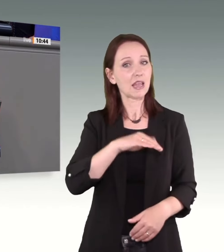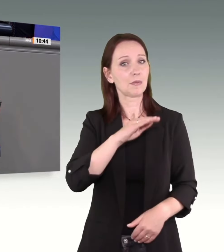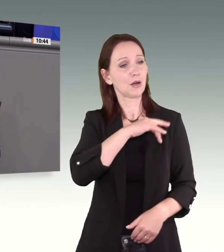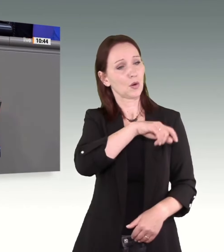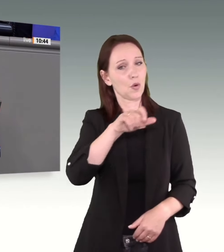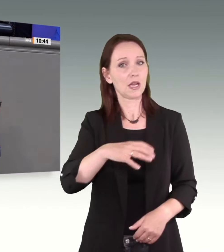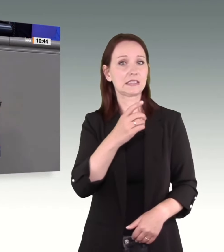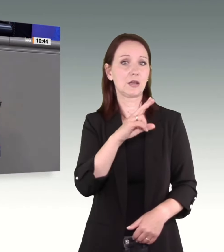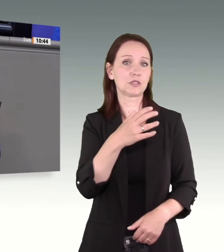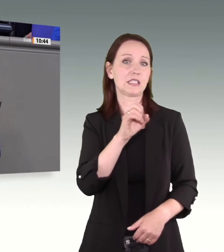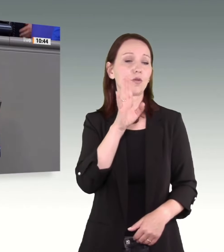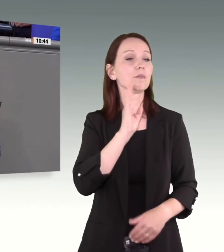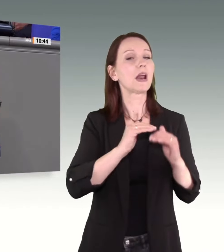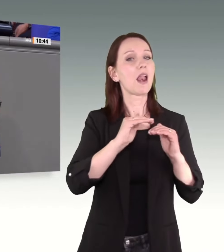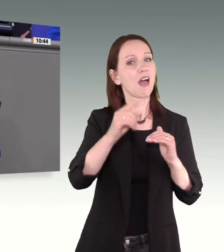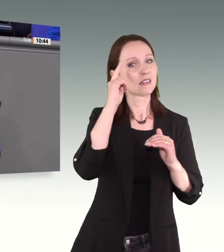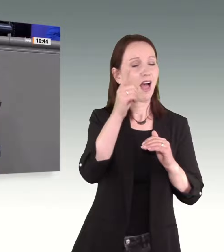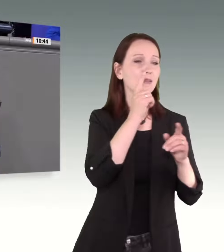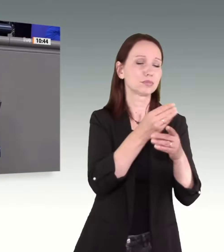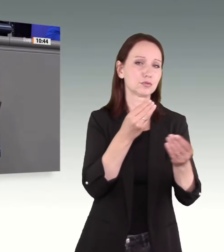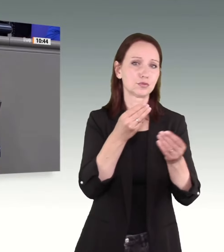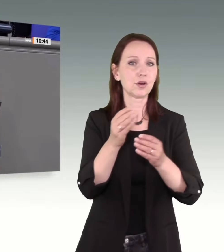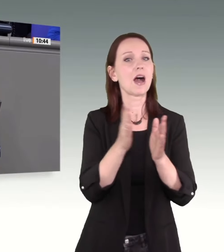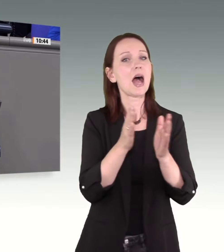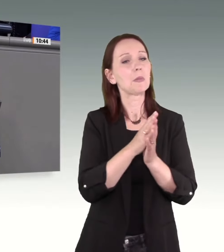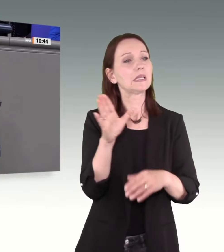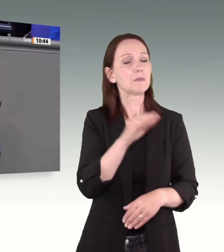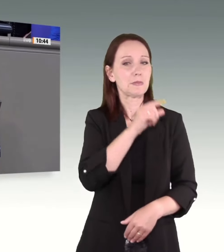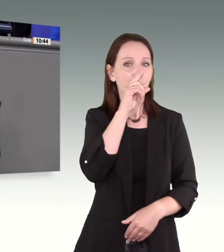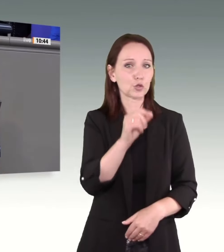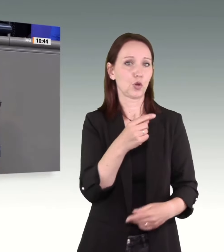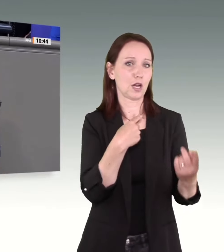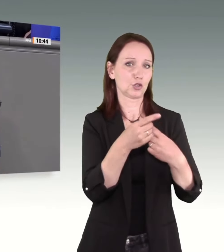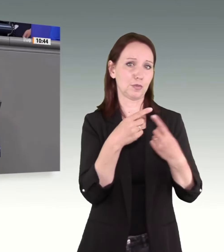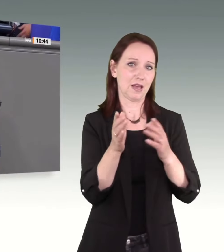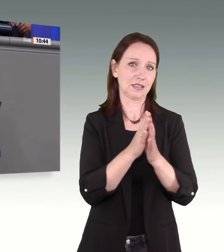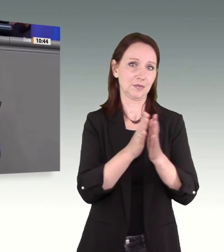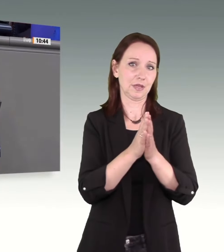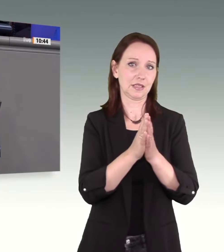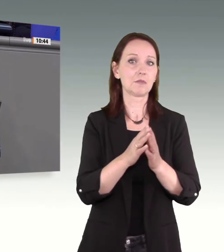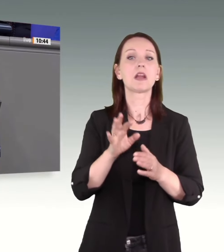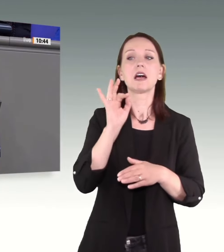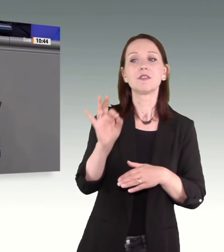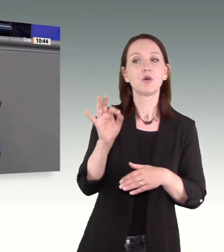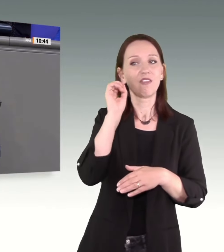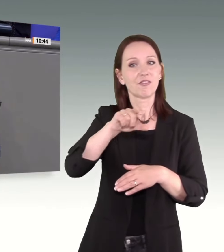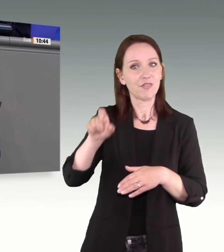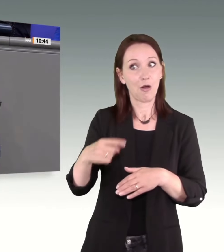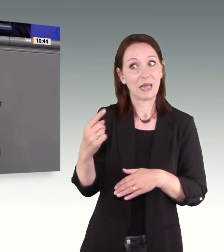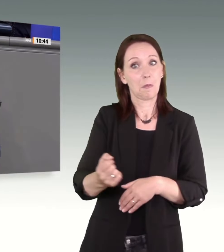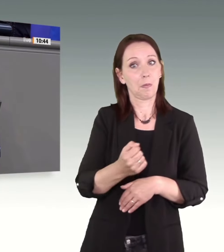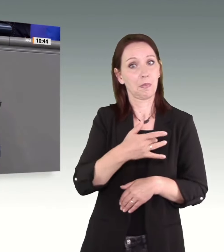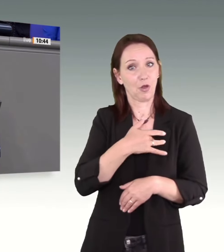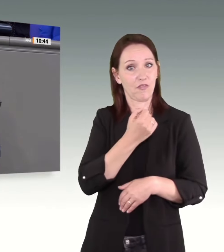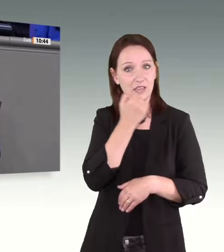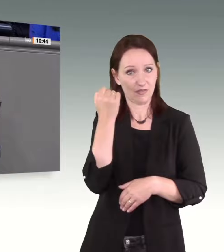sprechen Sie mit Ihren Landräten, sprechen Sie mit Markus Söder, nehmen Sie die Verantwortung des Schutzes von gewaltbetroffenen Frauen ernst, so ernst, wie wir das